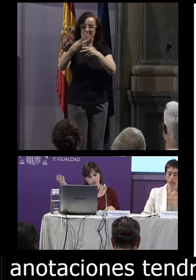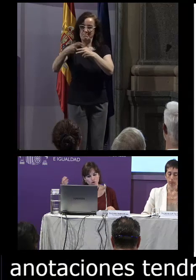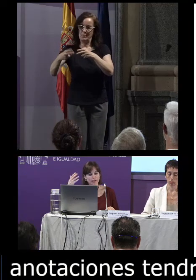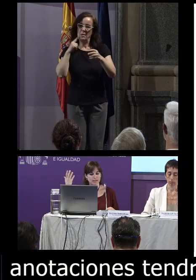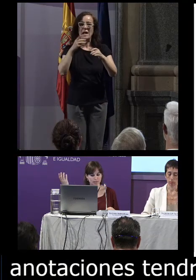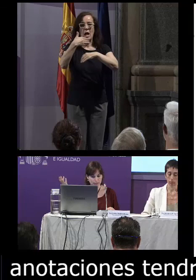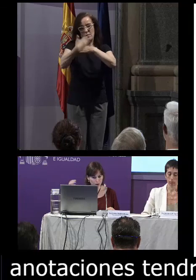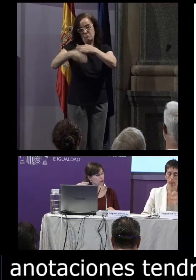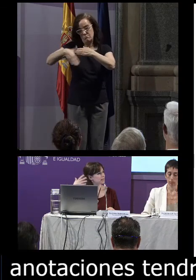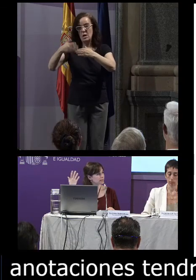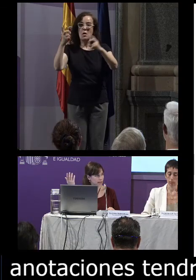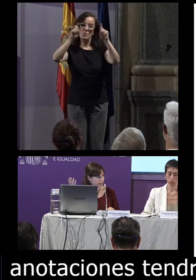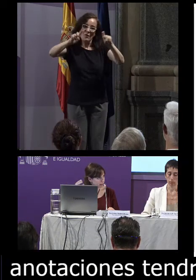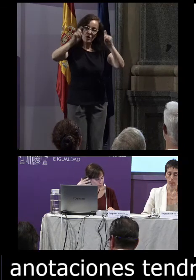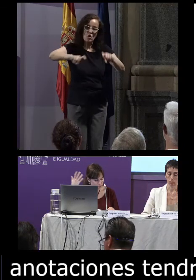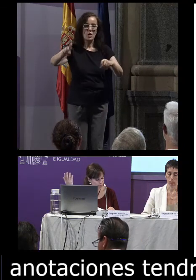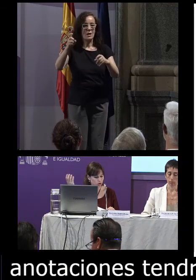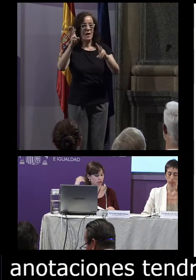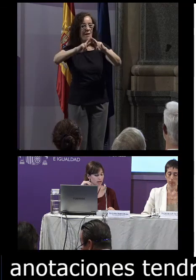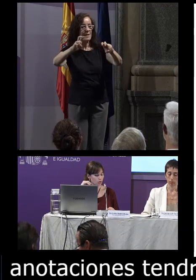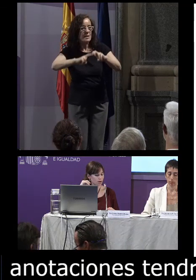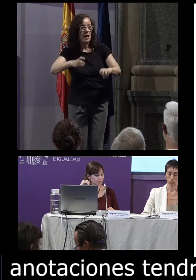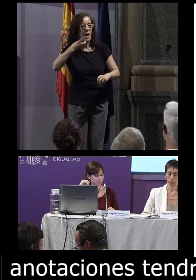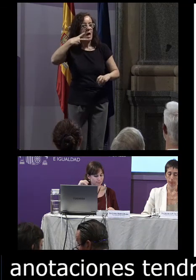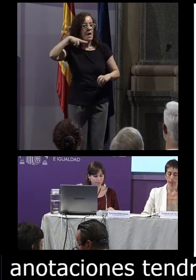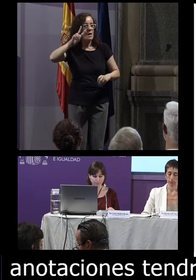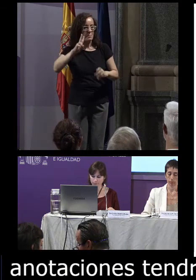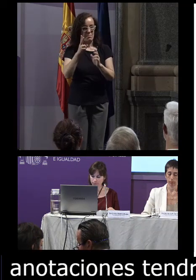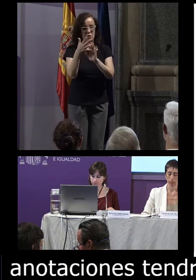profesores investigadores expertos de la lengua